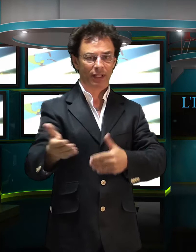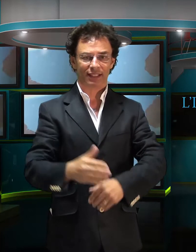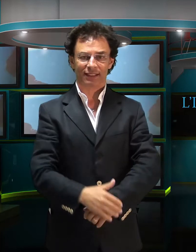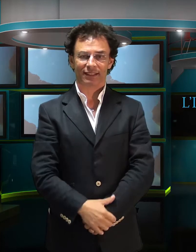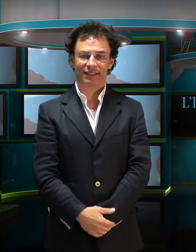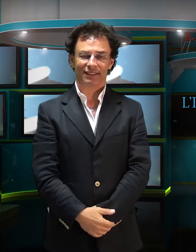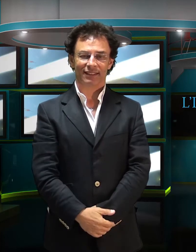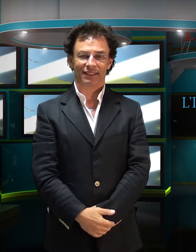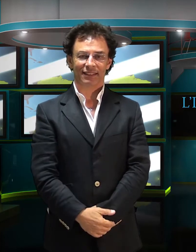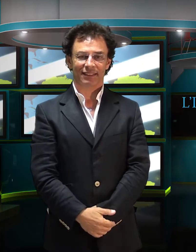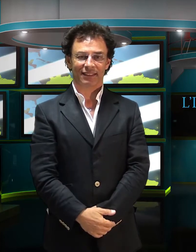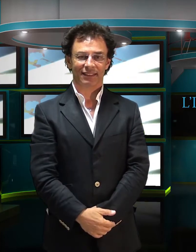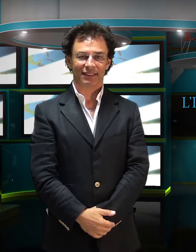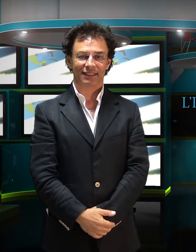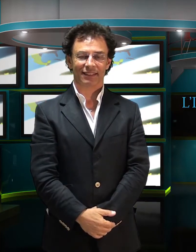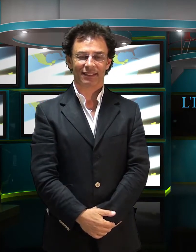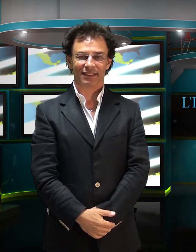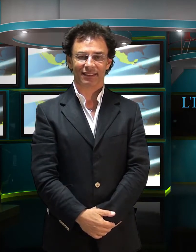impedire l'avvicinamento delle crociere sul Lido.